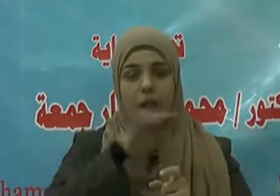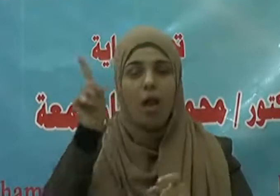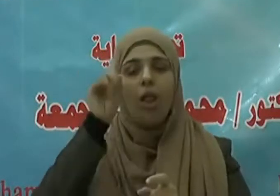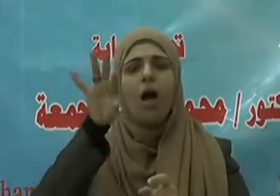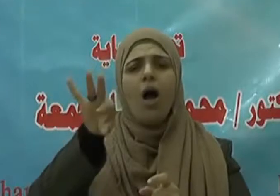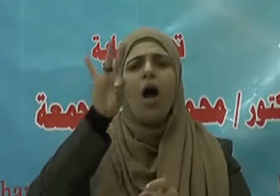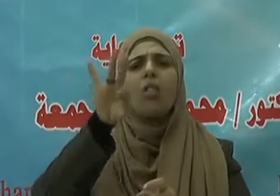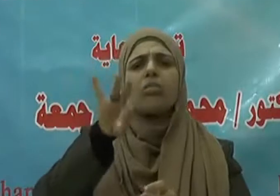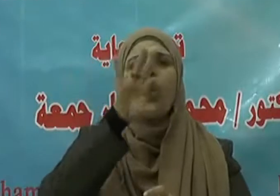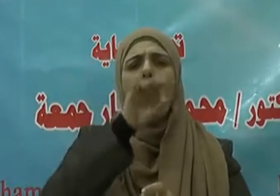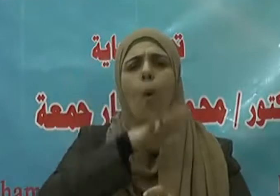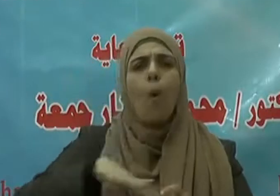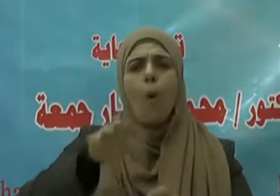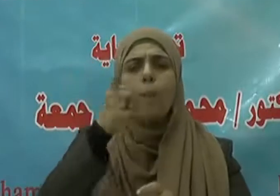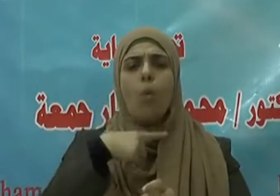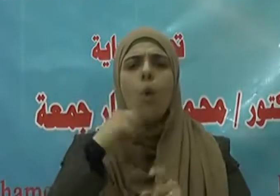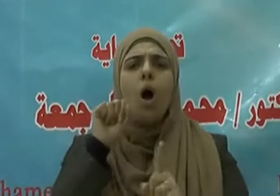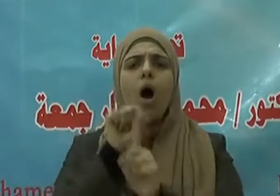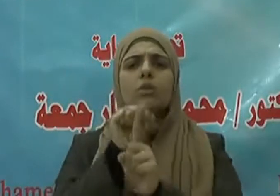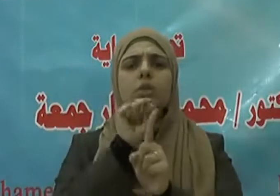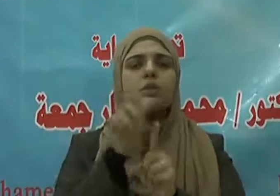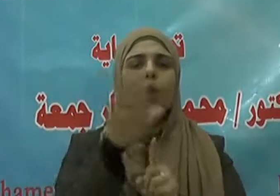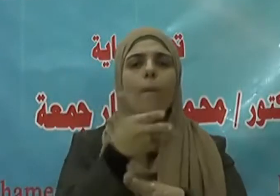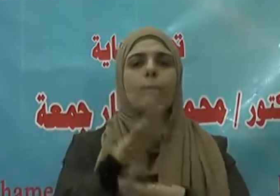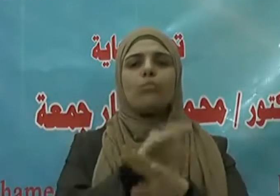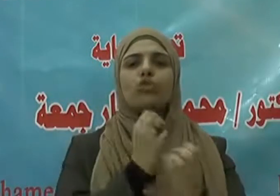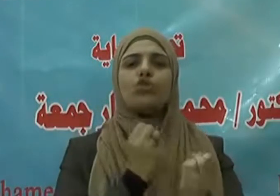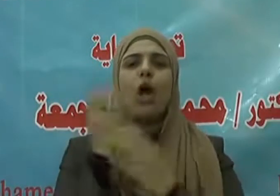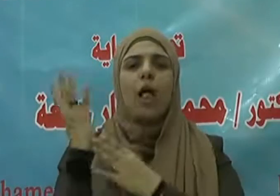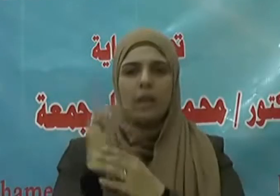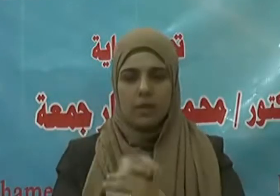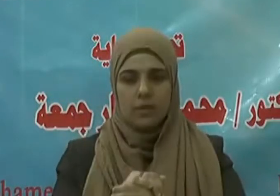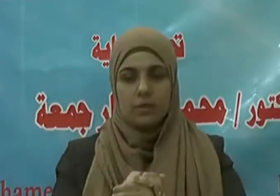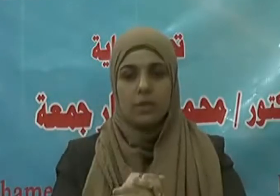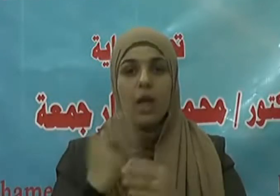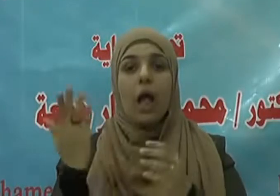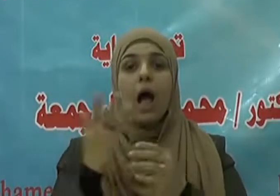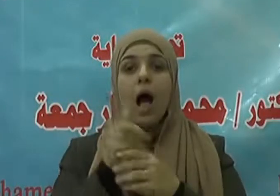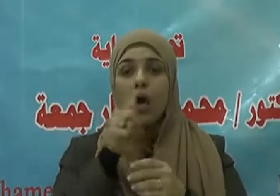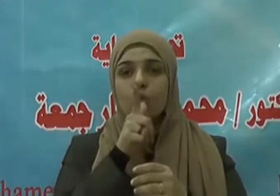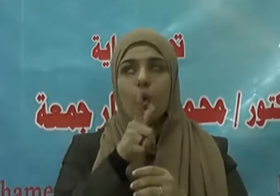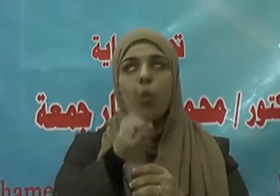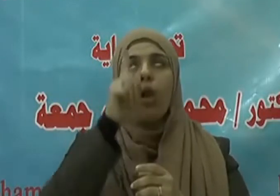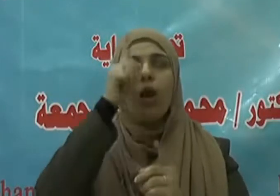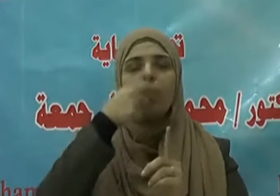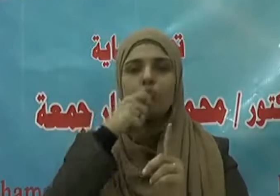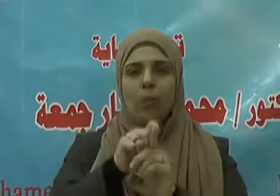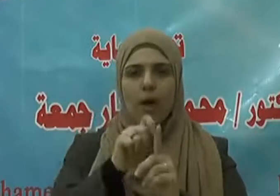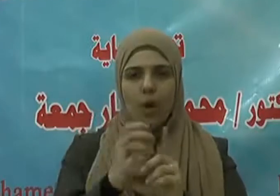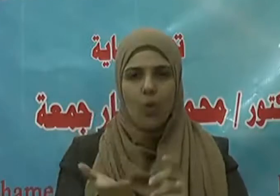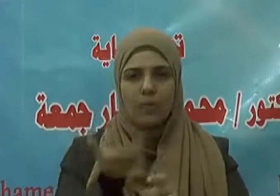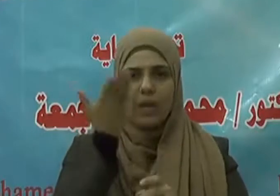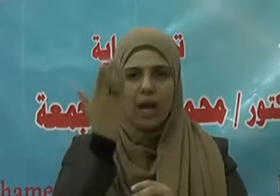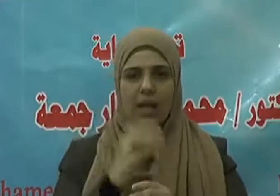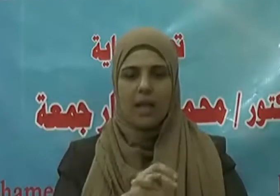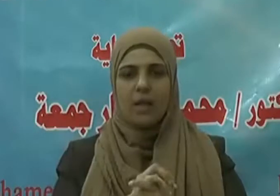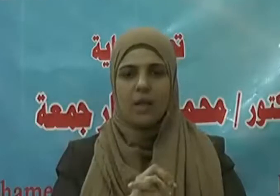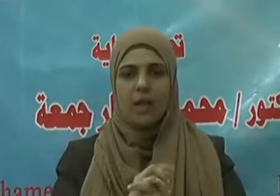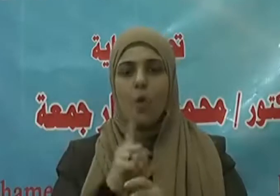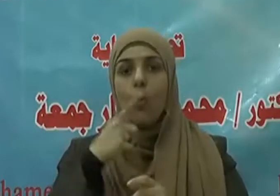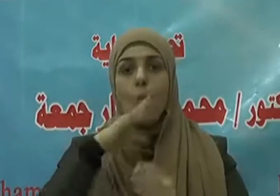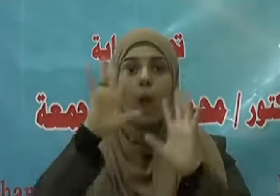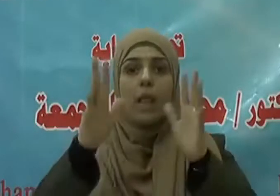والله لا يحب الظالمين وليس أدعى للأمل في رحمة الله عز وجل